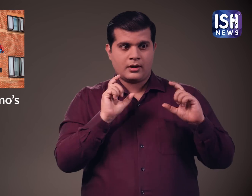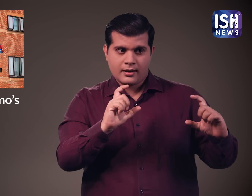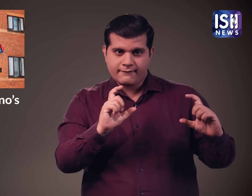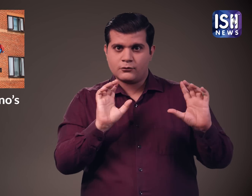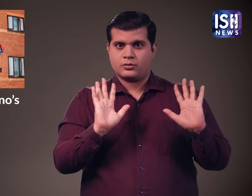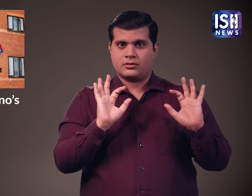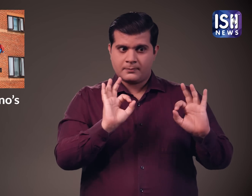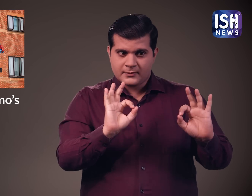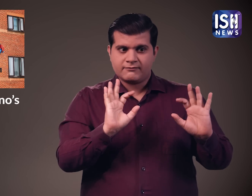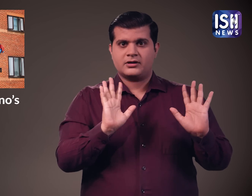गरम रखती है